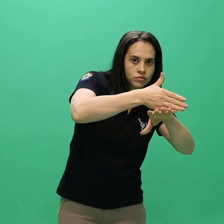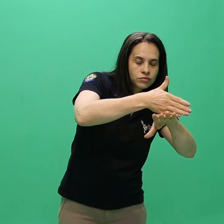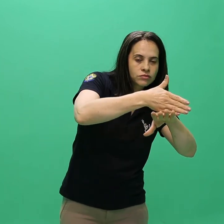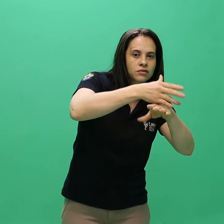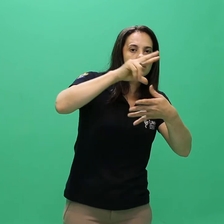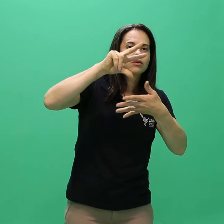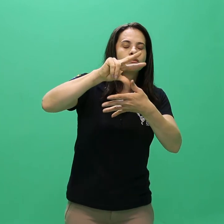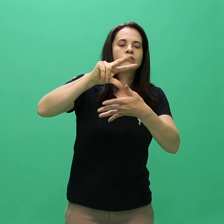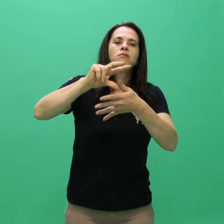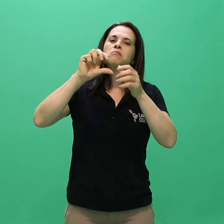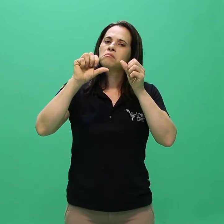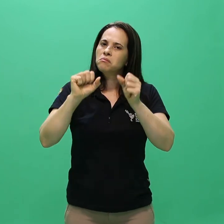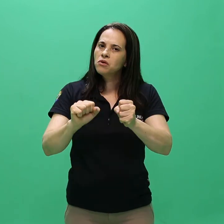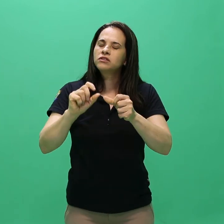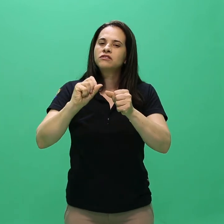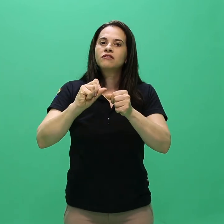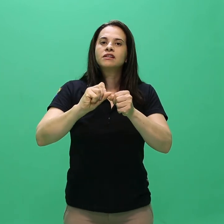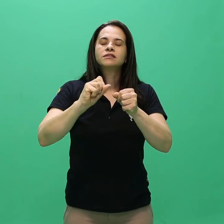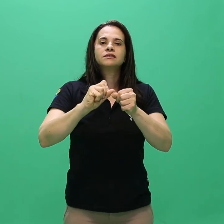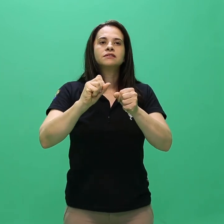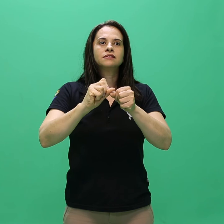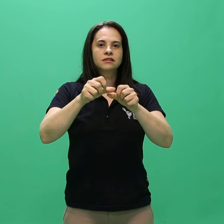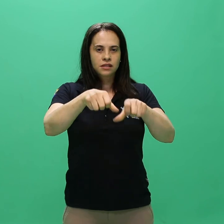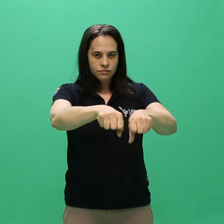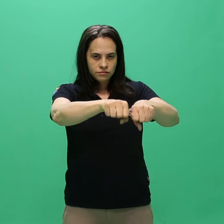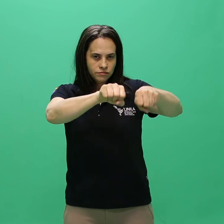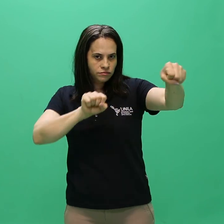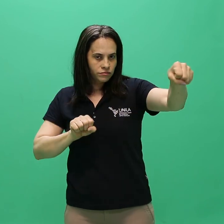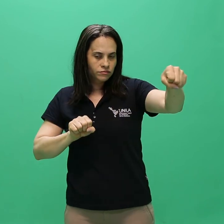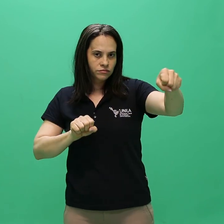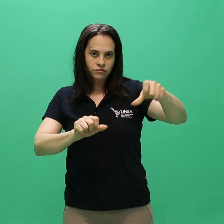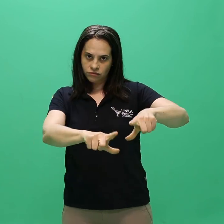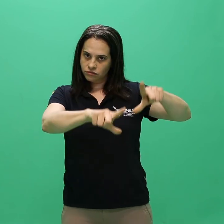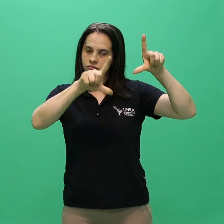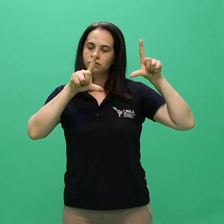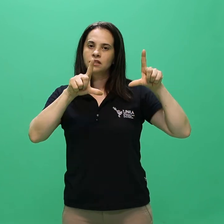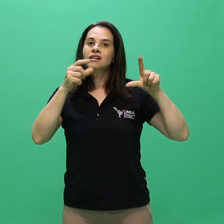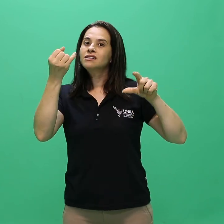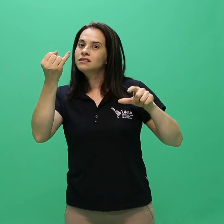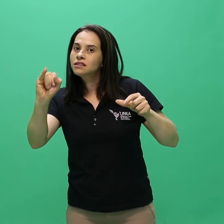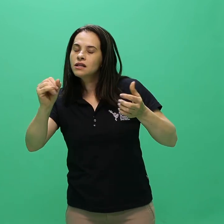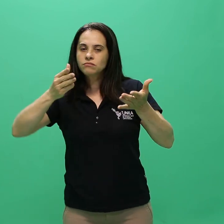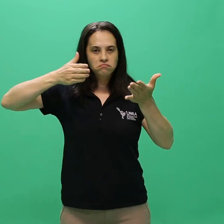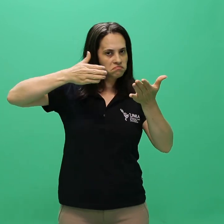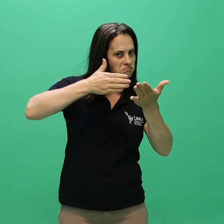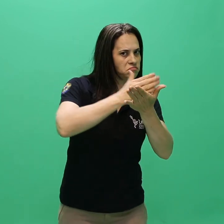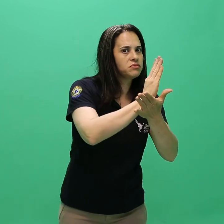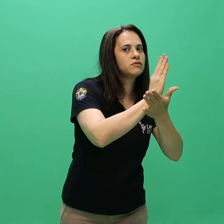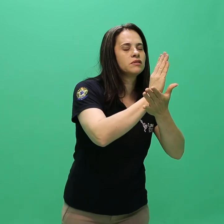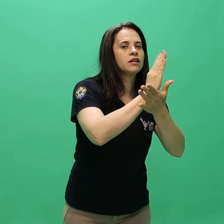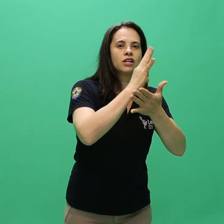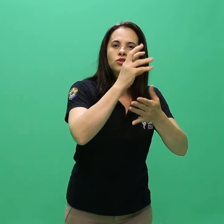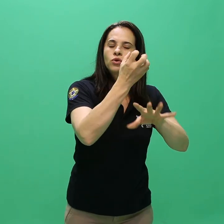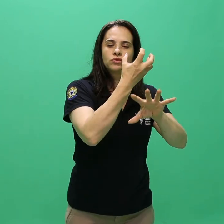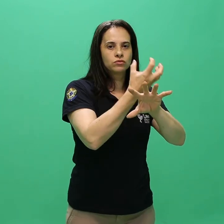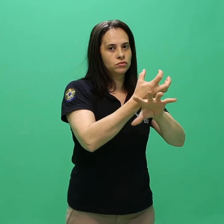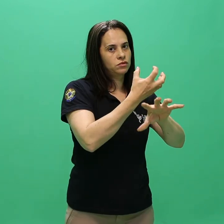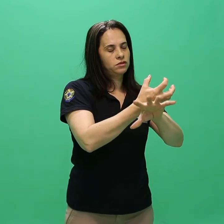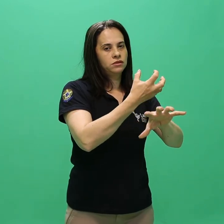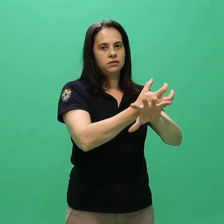colar grau se aprovado em componentes curriculares da UNILA que perpassam o mínimo